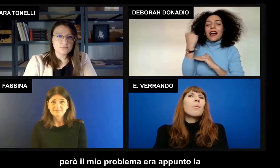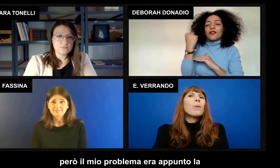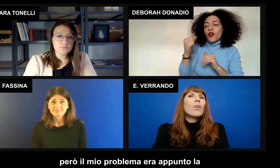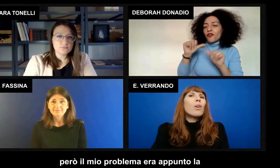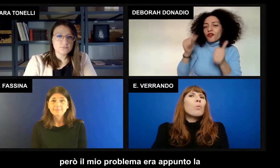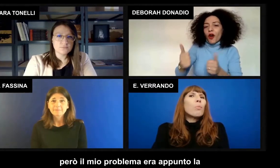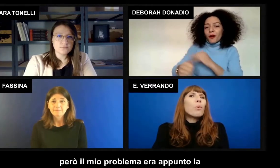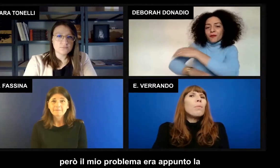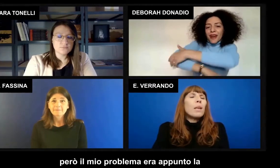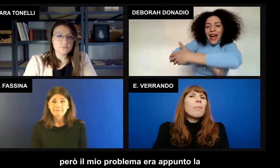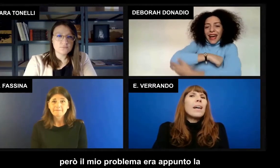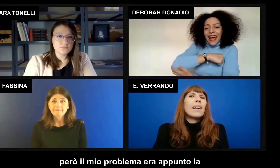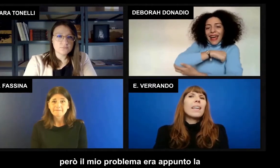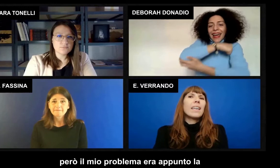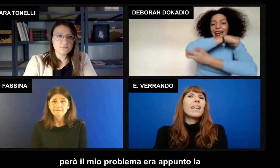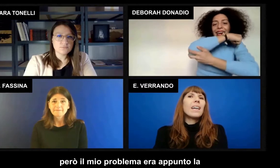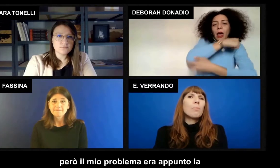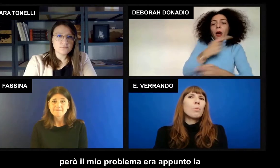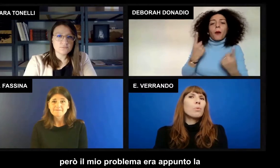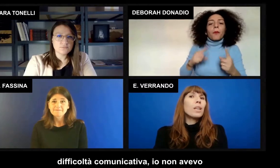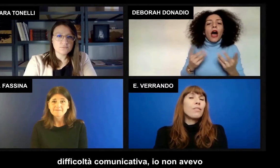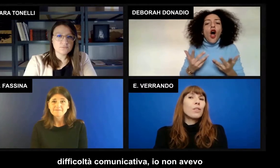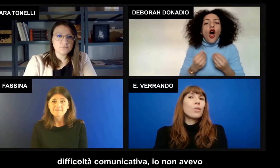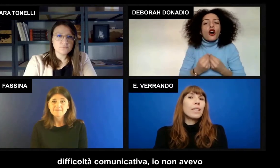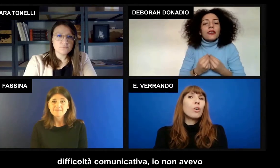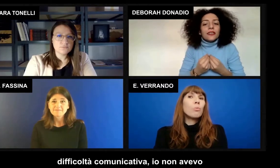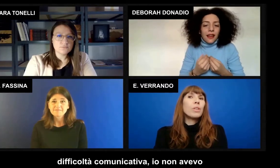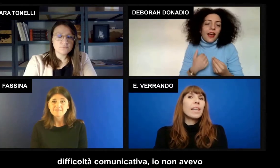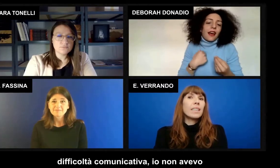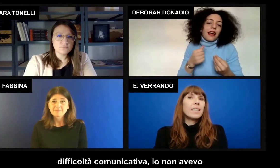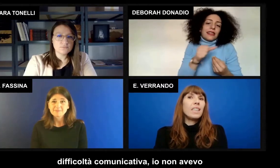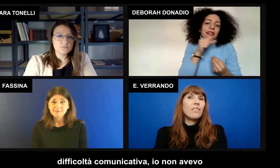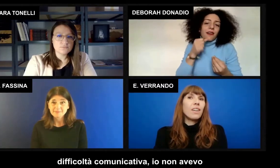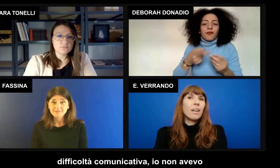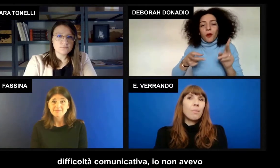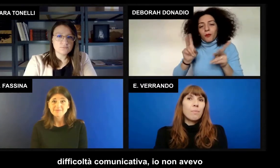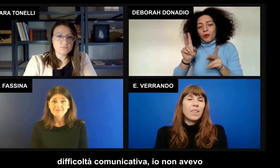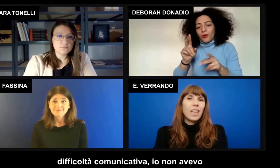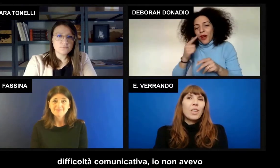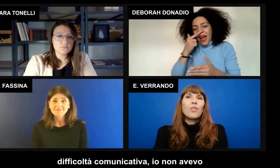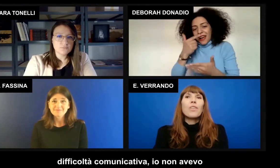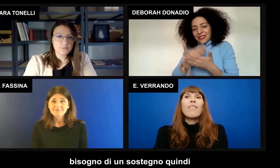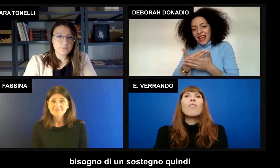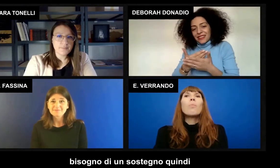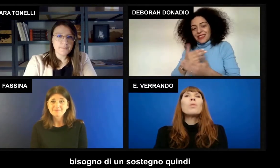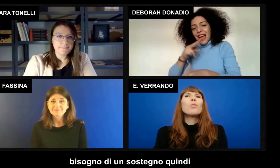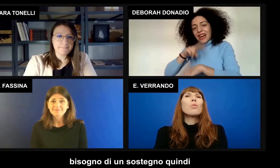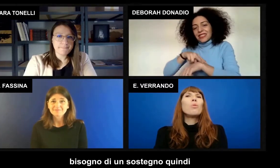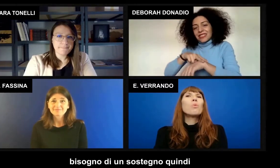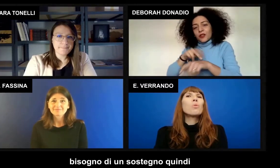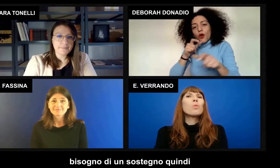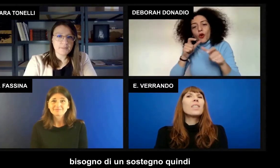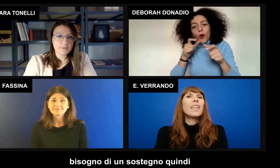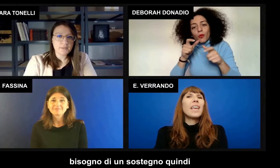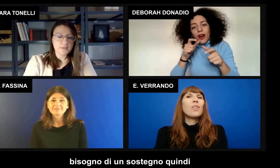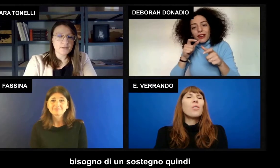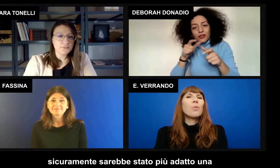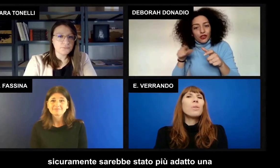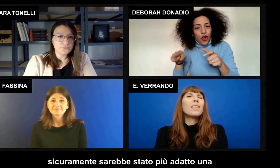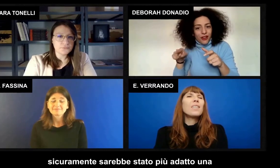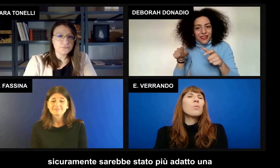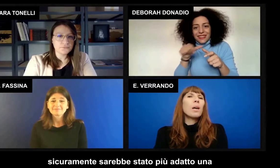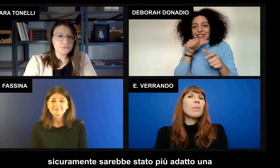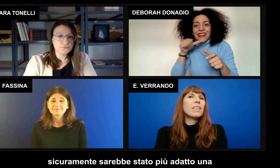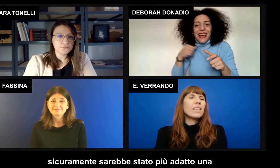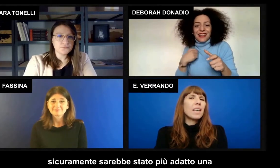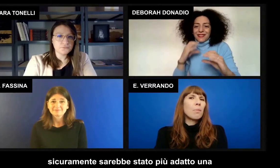Però il mio problema era appunto la difficoltà comunicativa. Io non avevo bisogno di un sostegno,